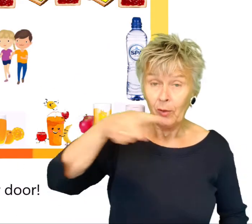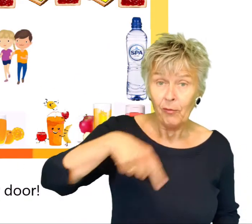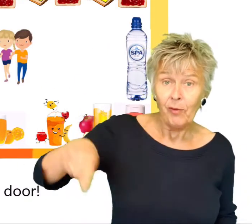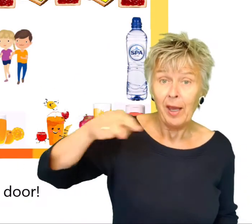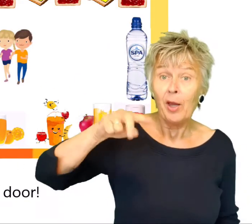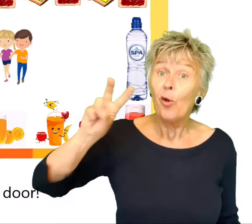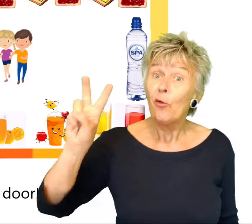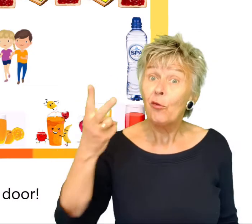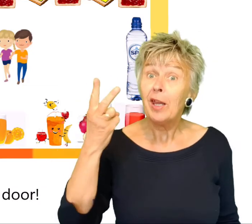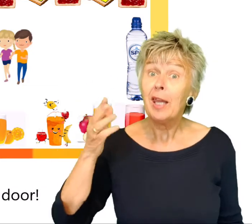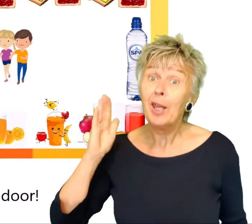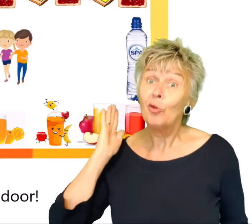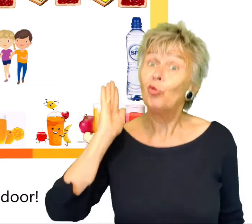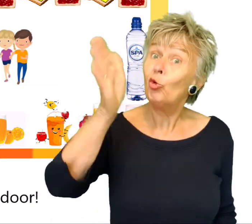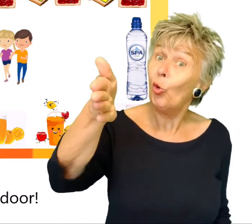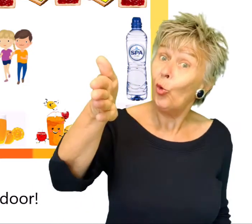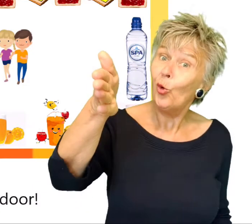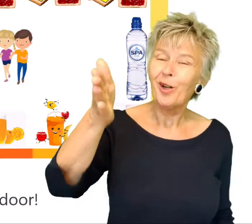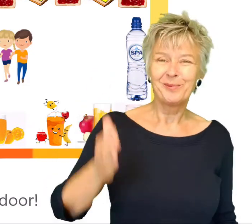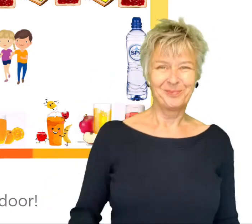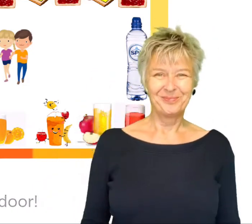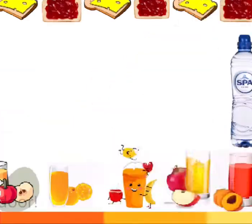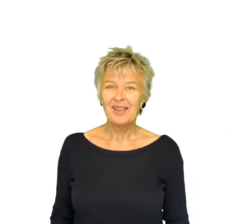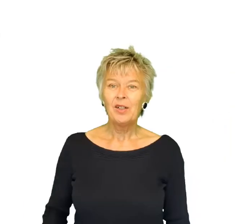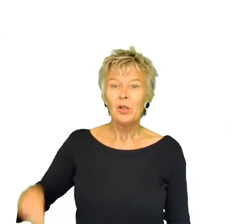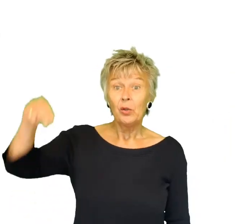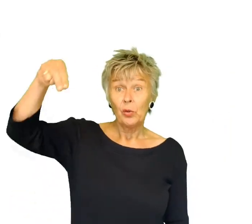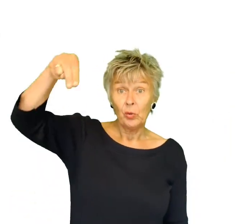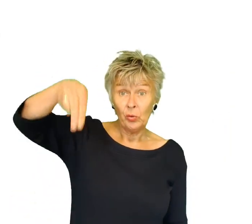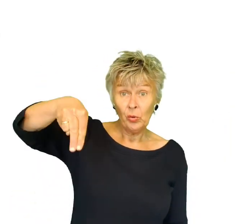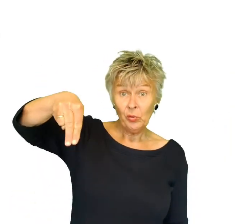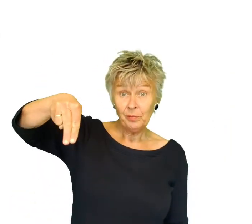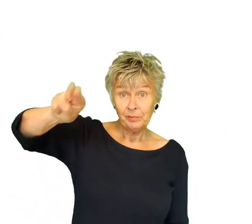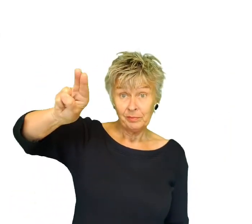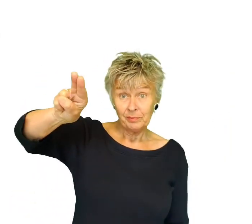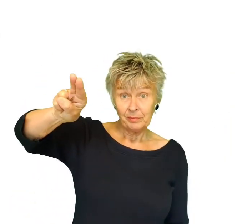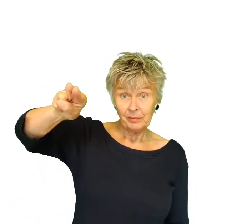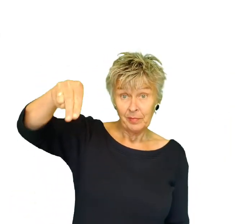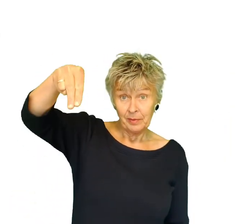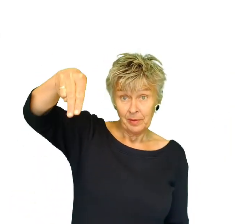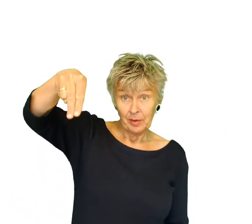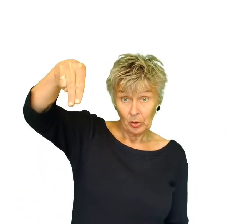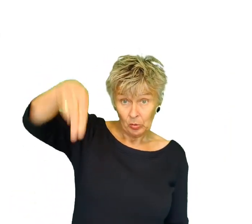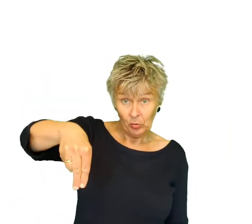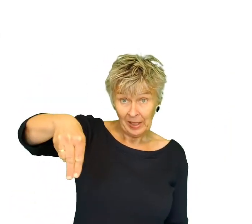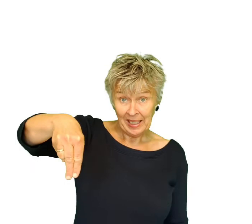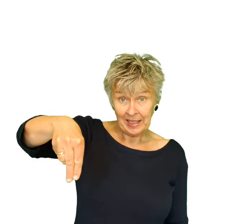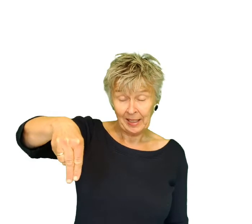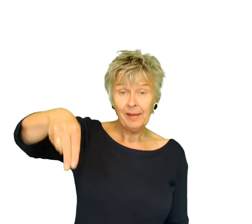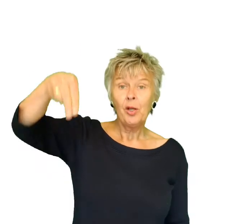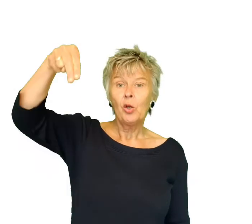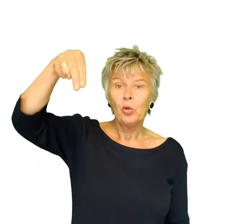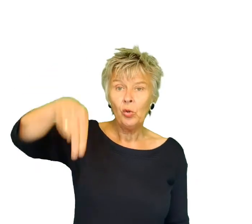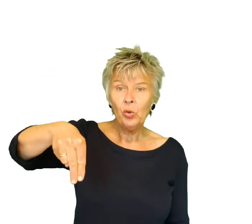we weer door. Nu. Nu, één keer, hè. Nu